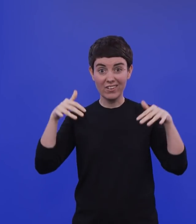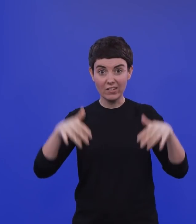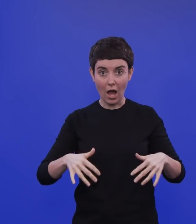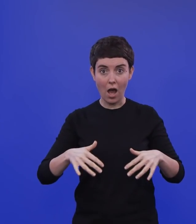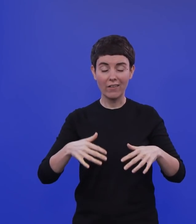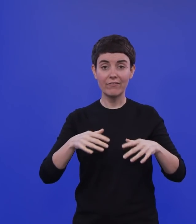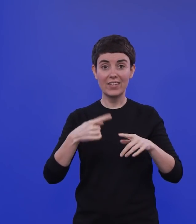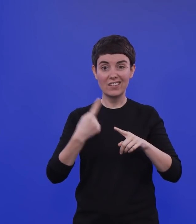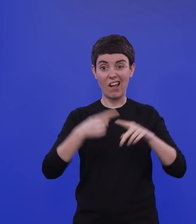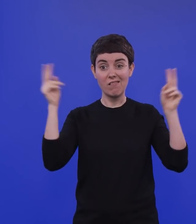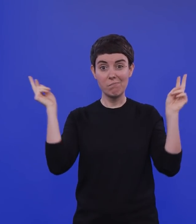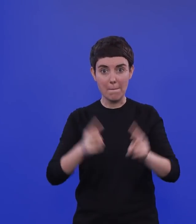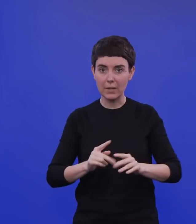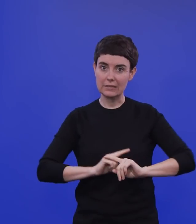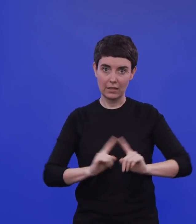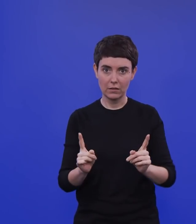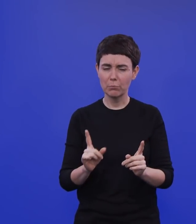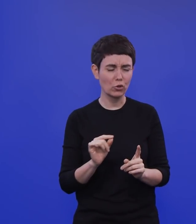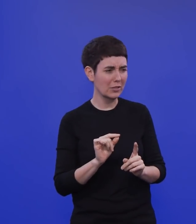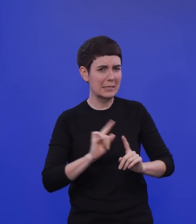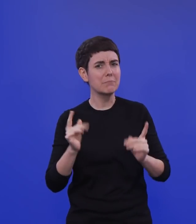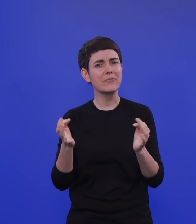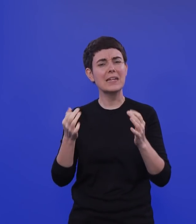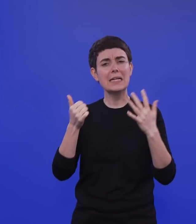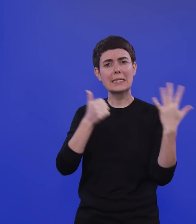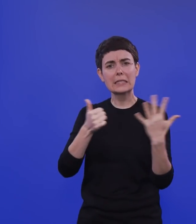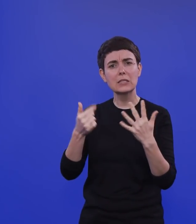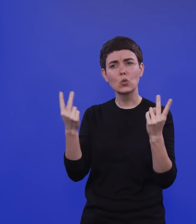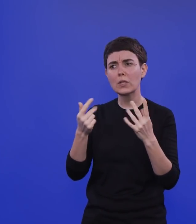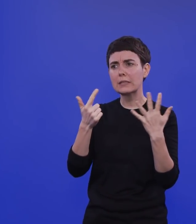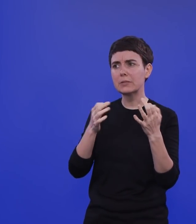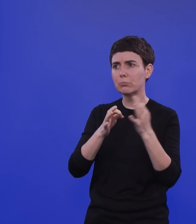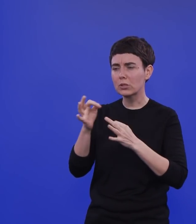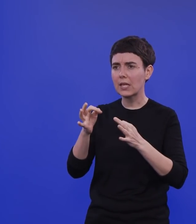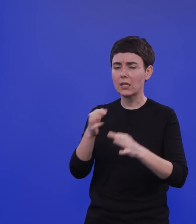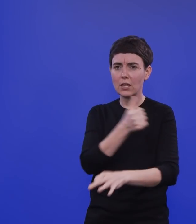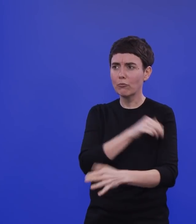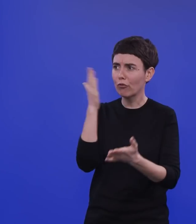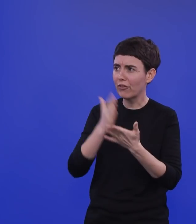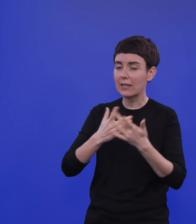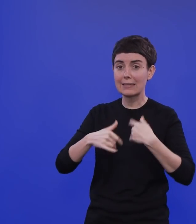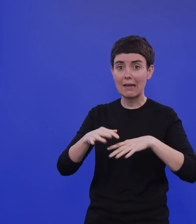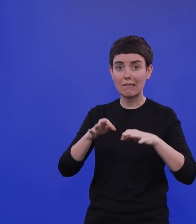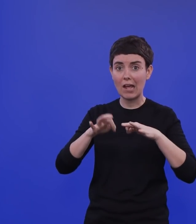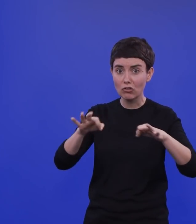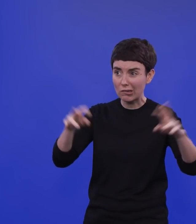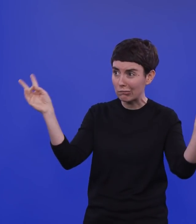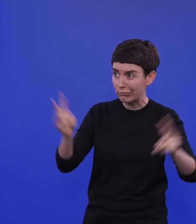Das fängt nicht an bei 66 oder 70 Prozent, dass dann plötzlich die Zahlen runtergehen. Genau, es ist tatsächlich so, man sieht das in diesen